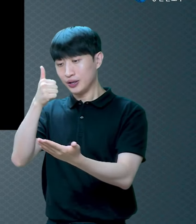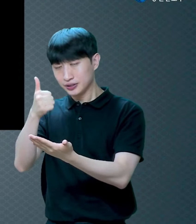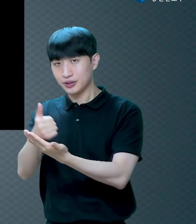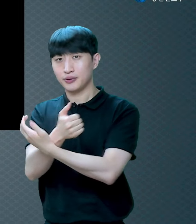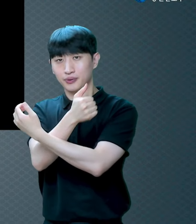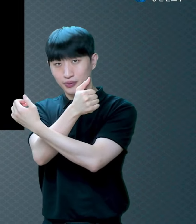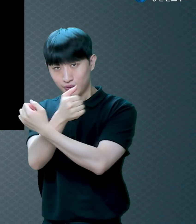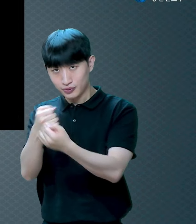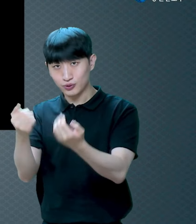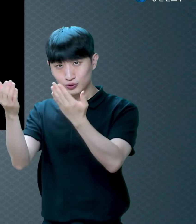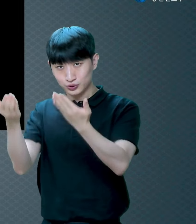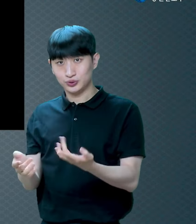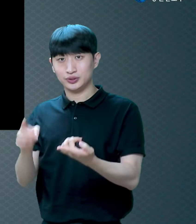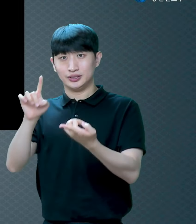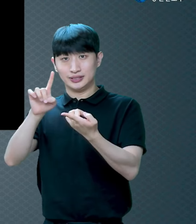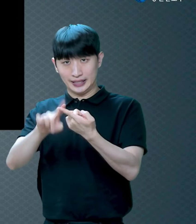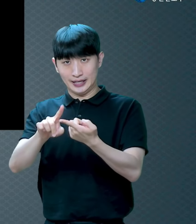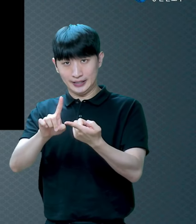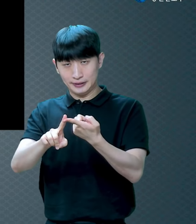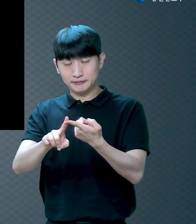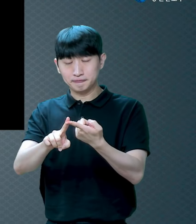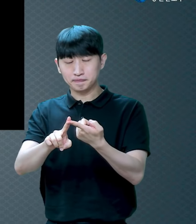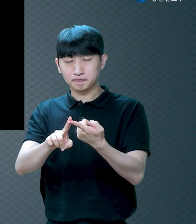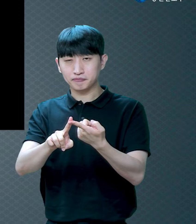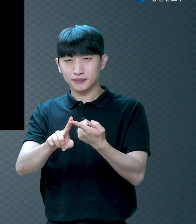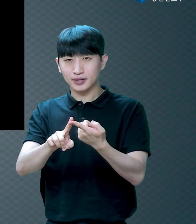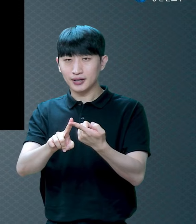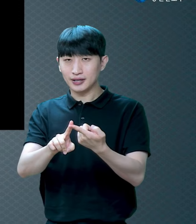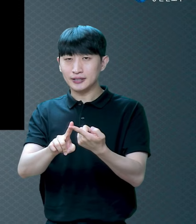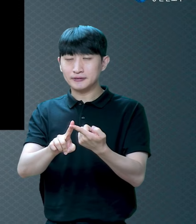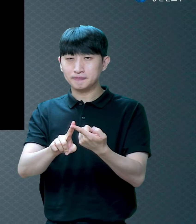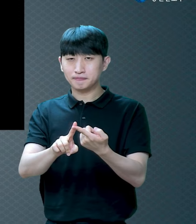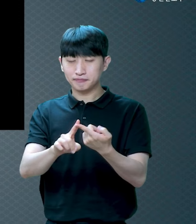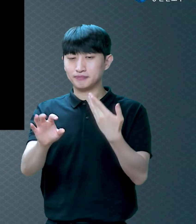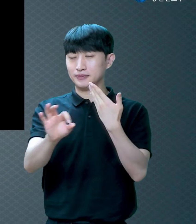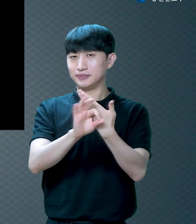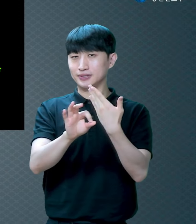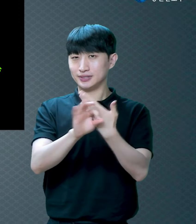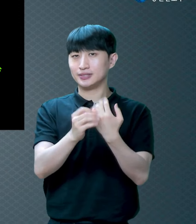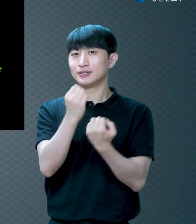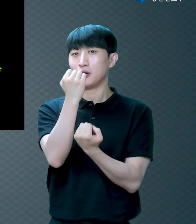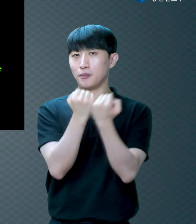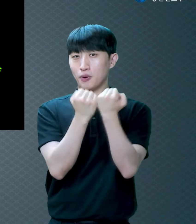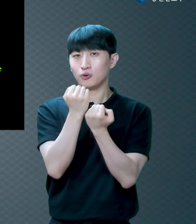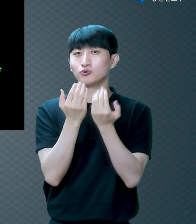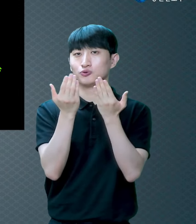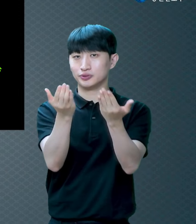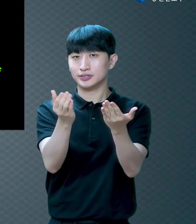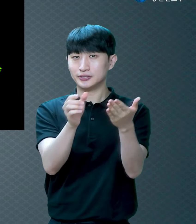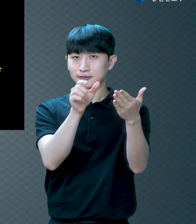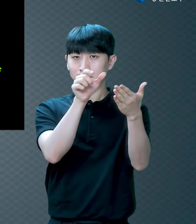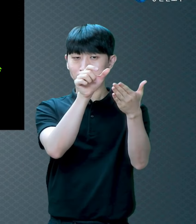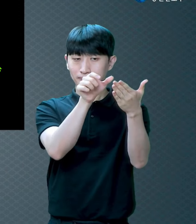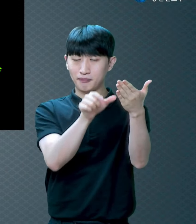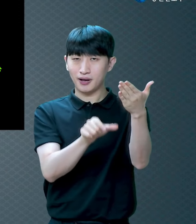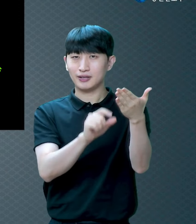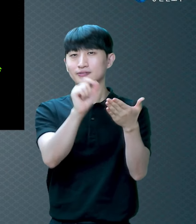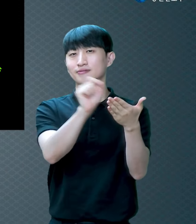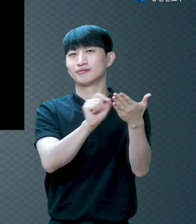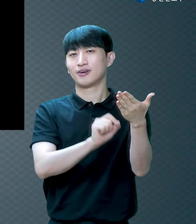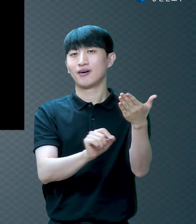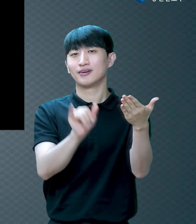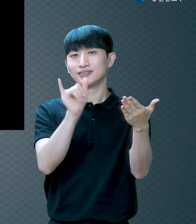설명되어져 있는 내용들이 여러 개가 있어요 왜냐하면 하나님께서